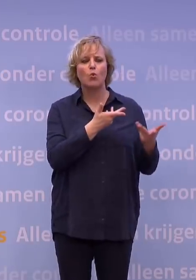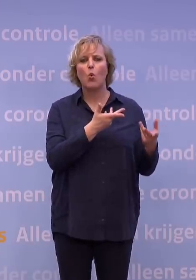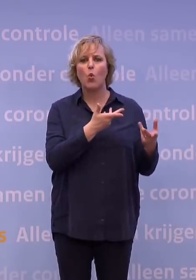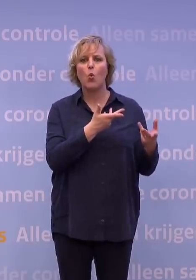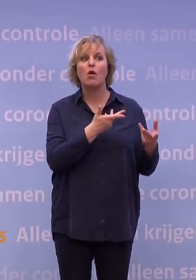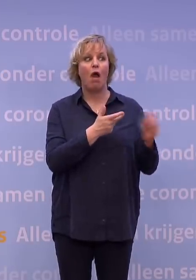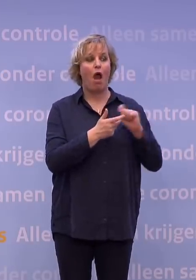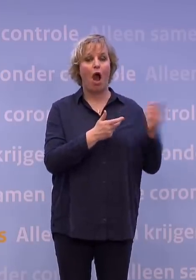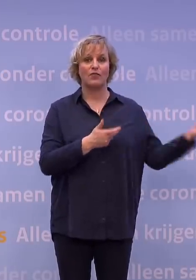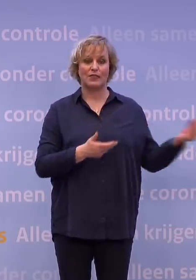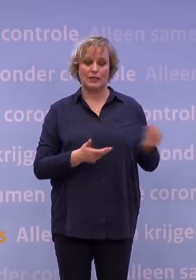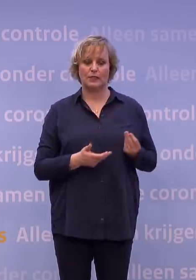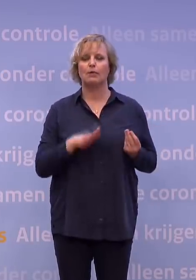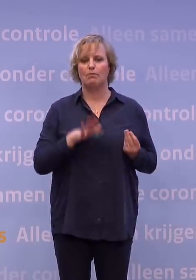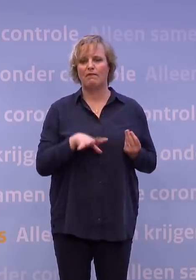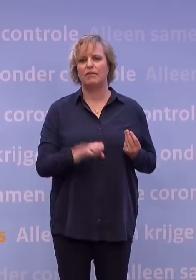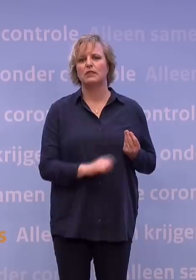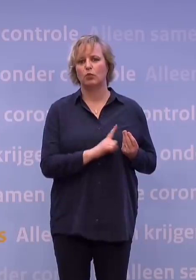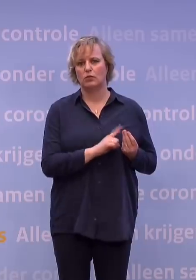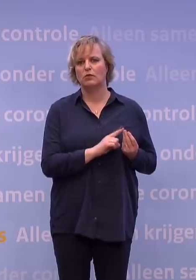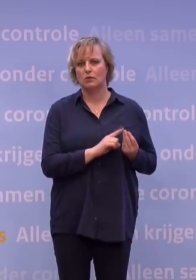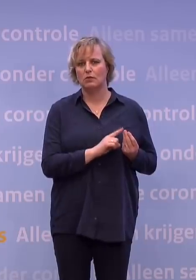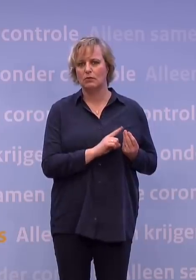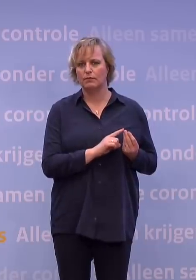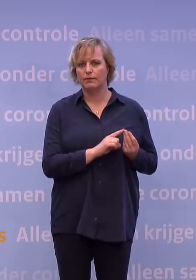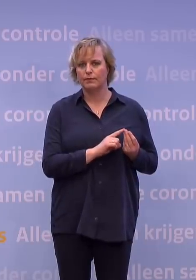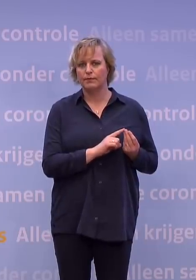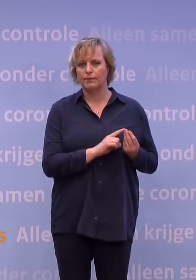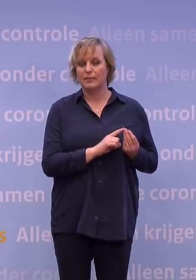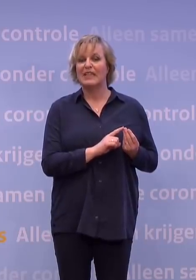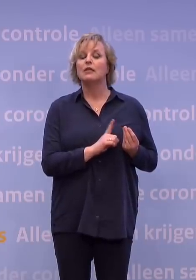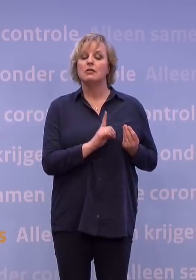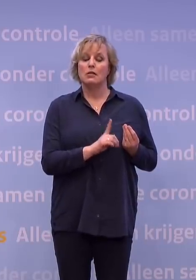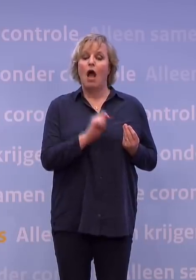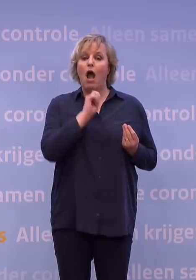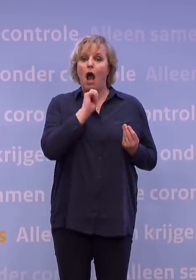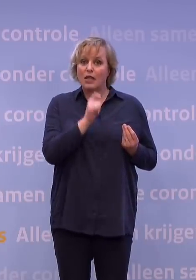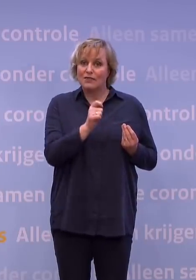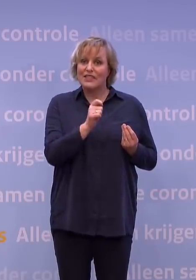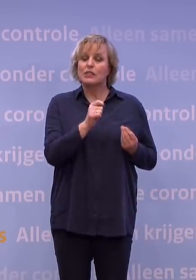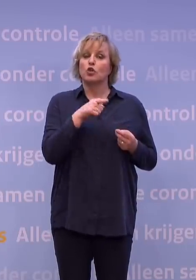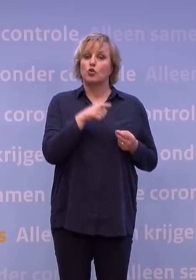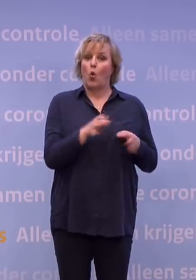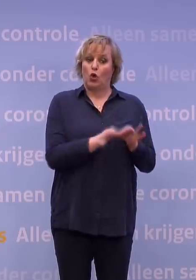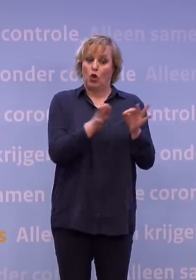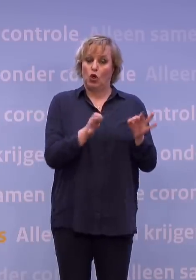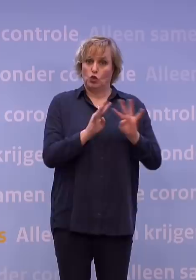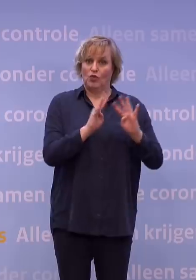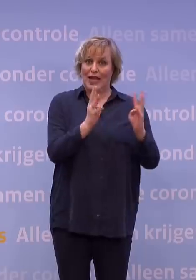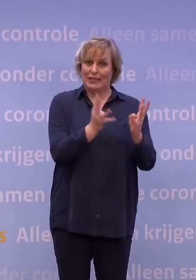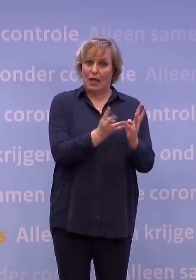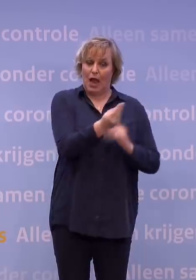van dat advies. Dat advies is ook meegestuurd met de Kamerbrief. Dus ik blijf binnen de contouren van dat advies. Wij laten ons adviseren inderdaad door de Gezondheidsraad.